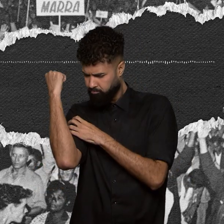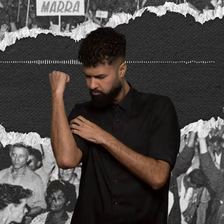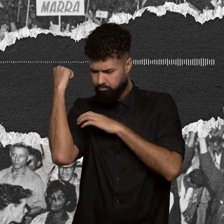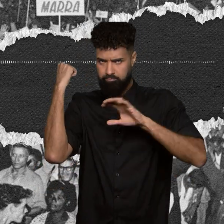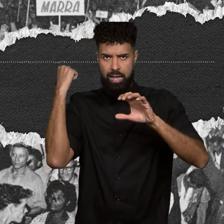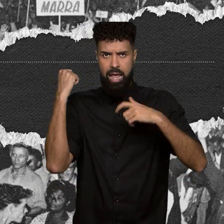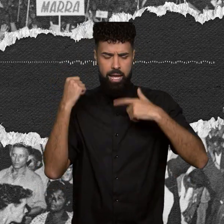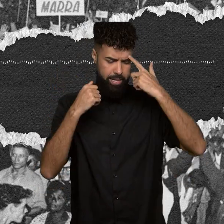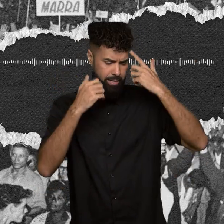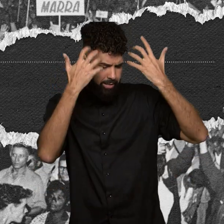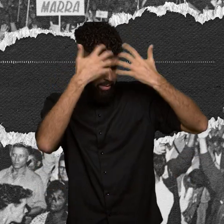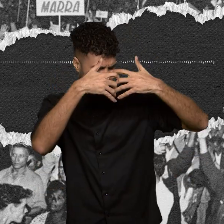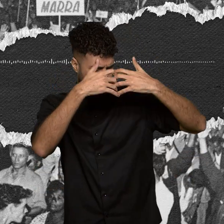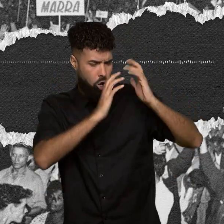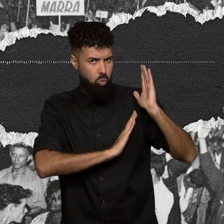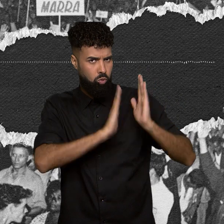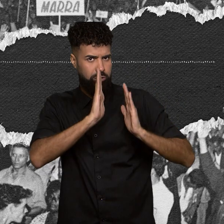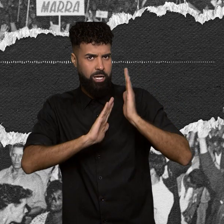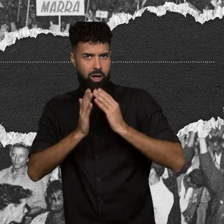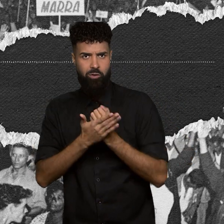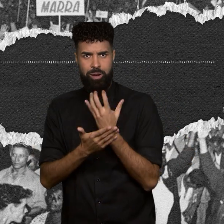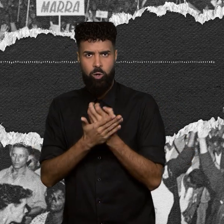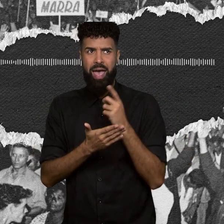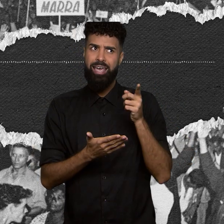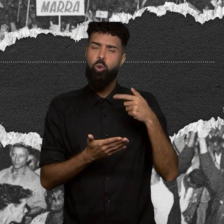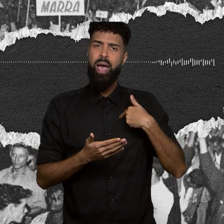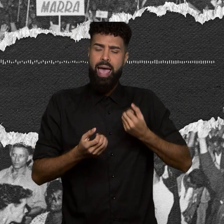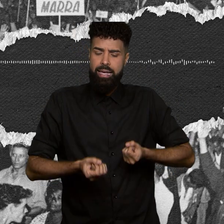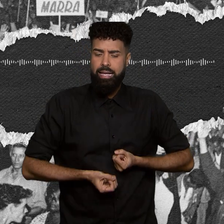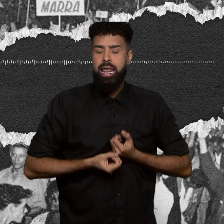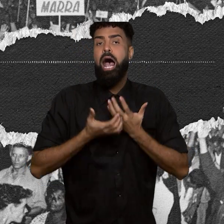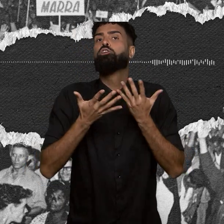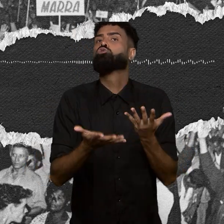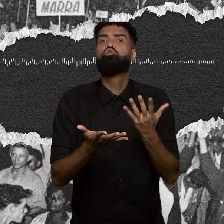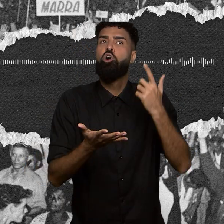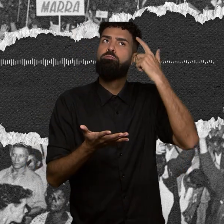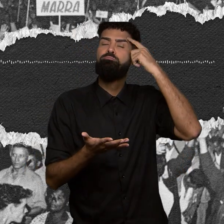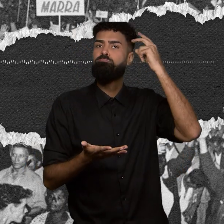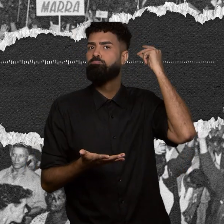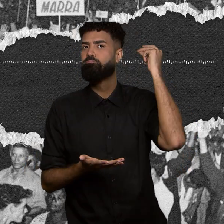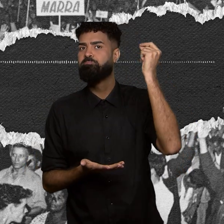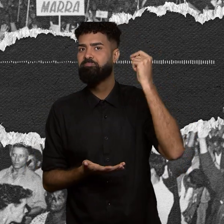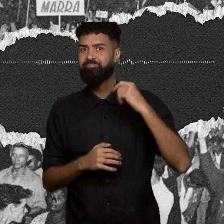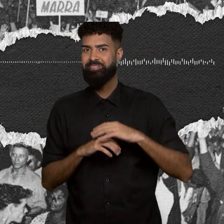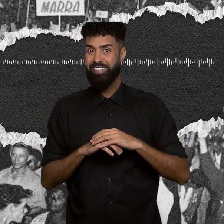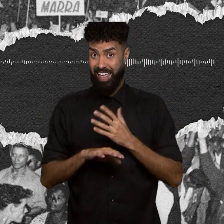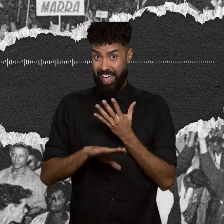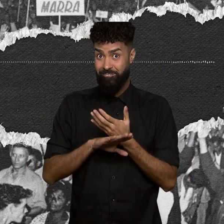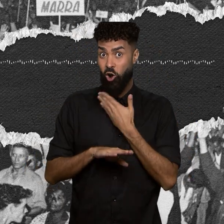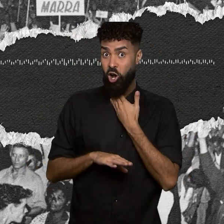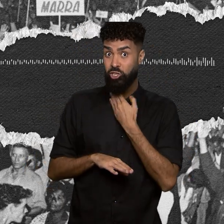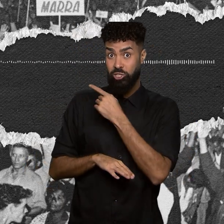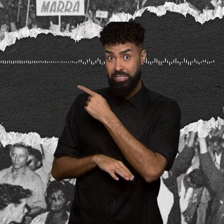da sua alfabetização. Como um ato criador, como um ato de criação. Esse áudio é de uma série de entrevistas que foi ao ar em